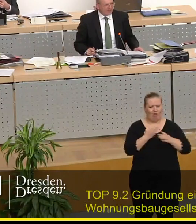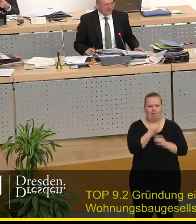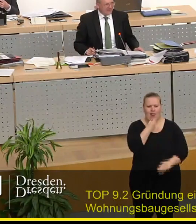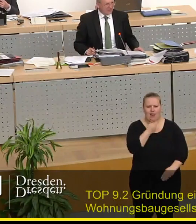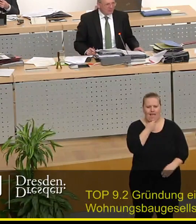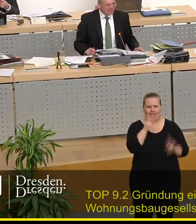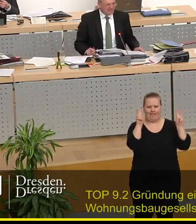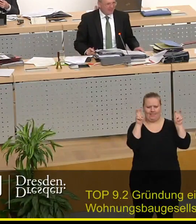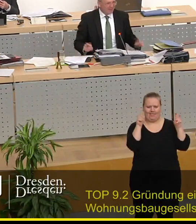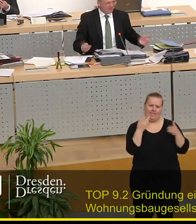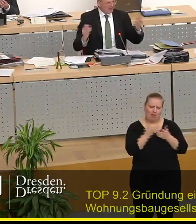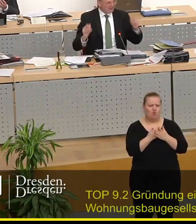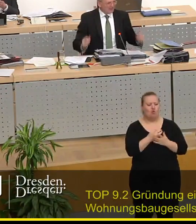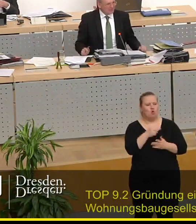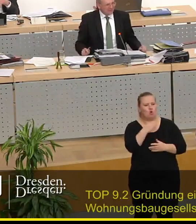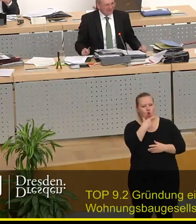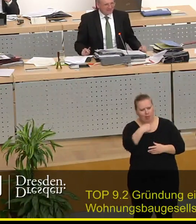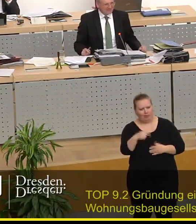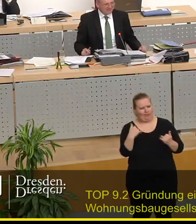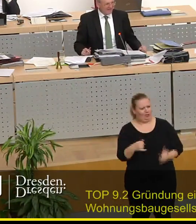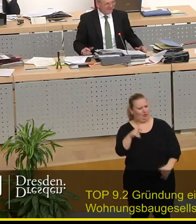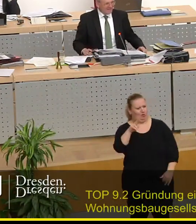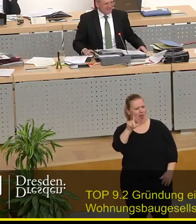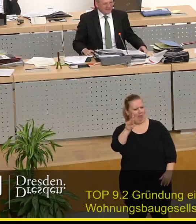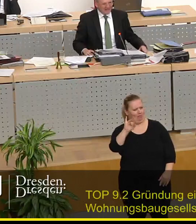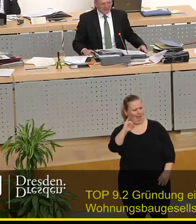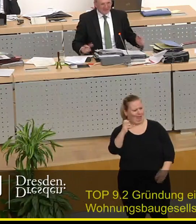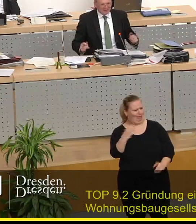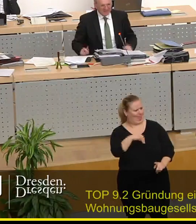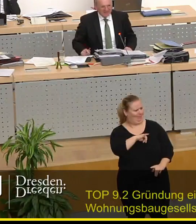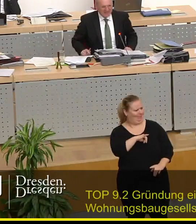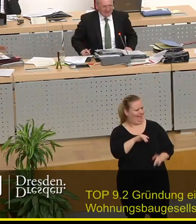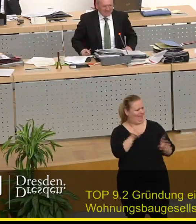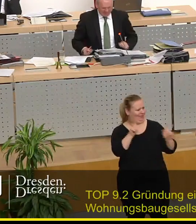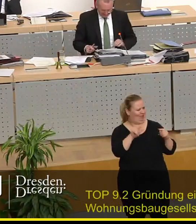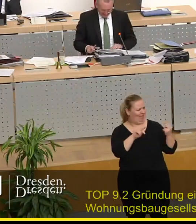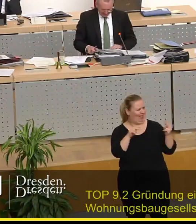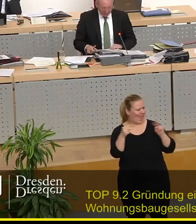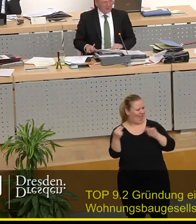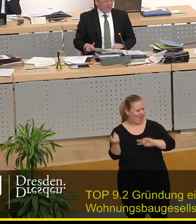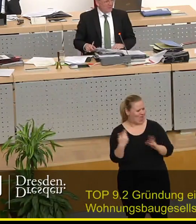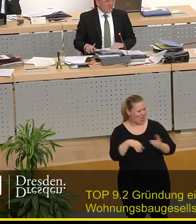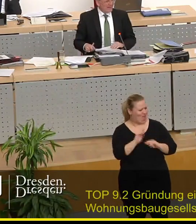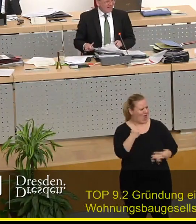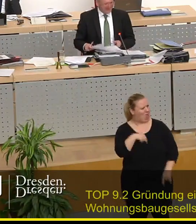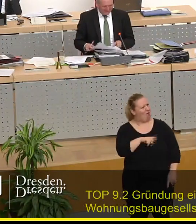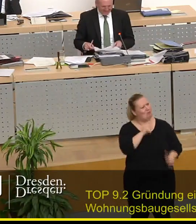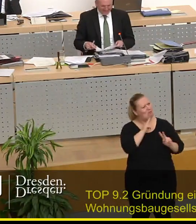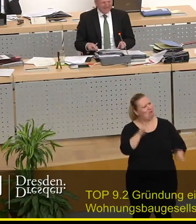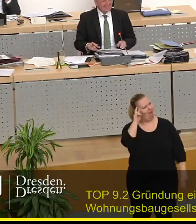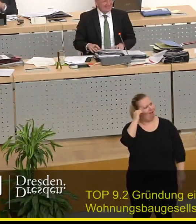vielleicht mal ulbricht, aber heute hauptsächlich ulbricht. Das ist doch eine gesellschaftliche Entwicklung. Ich denke, das müssen wir noch in Ruhe